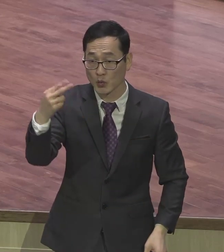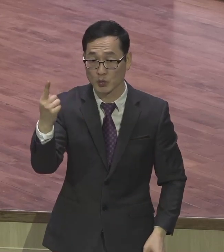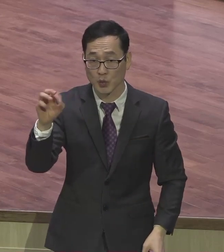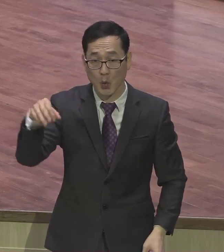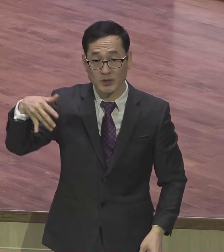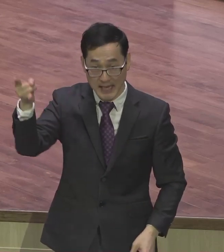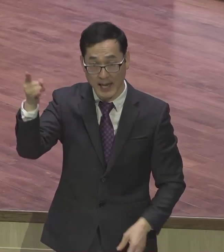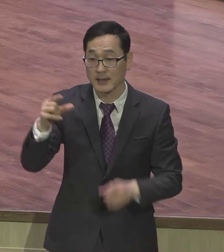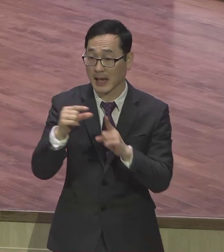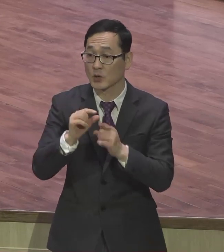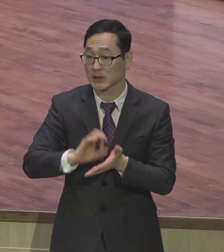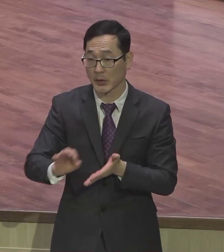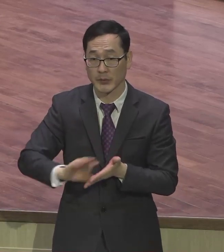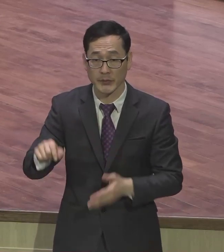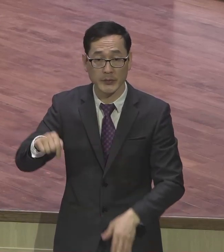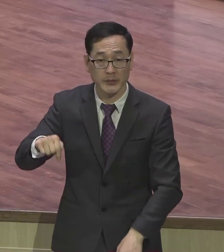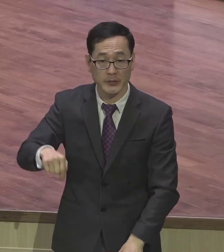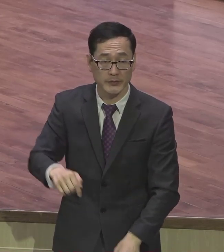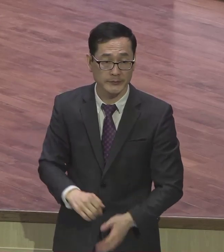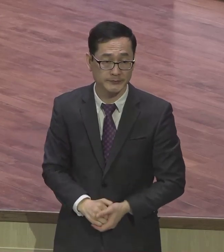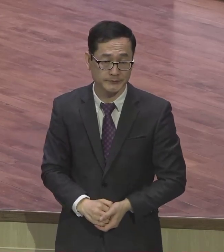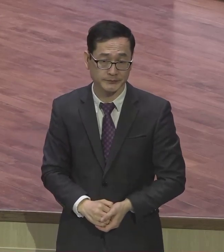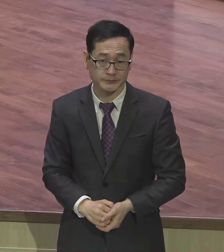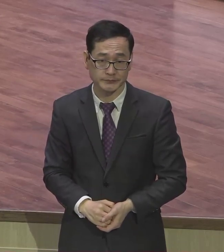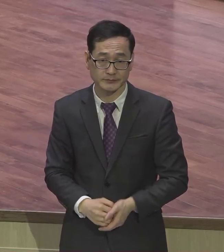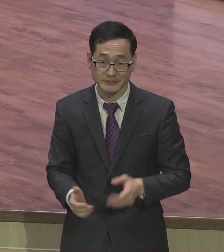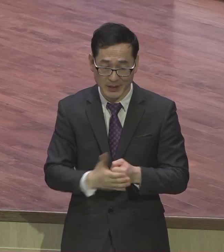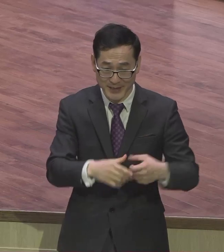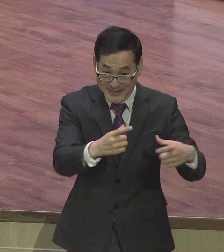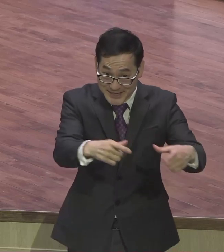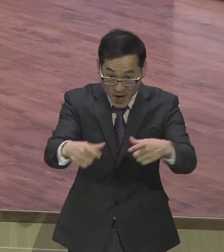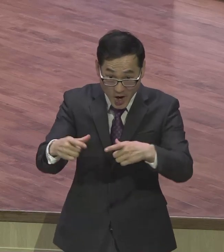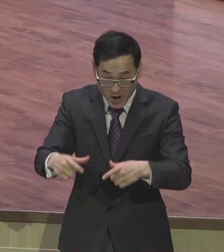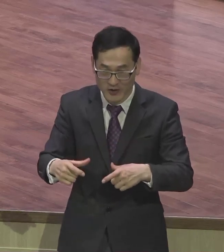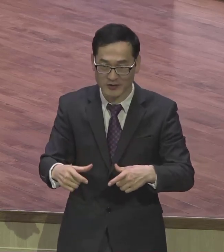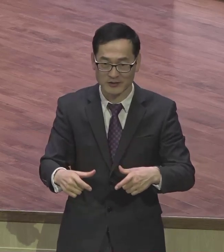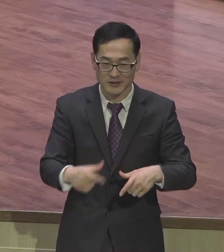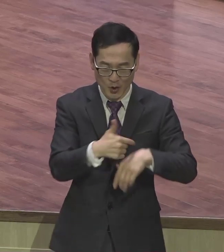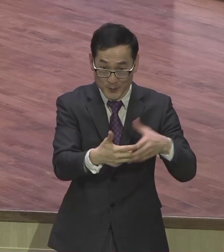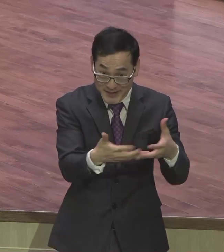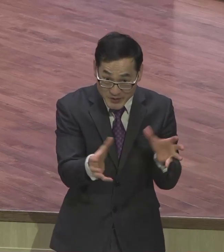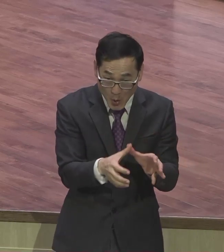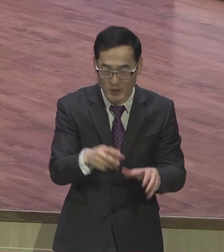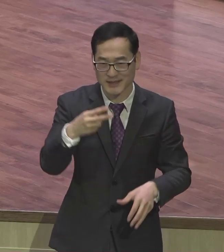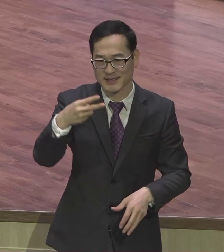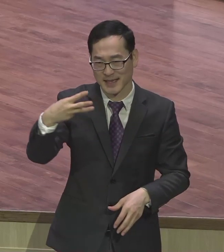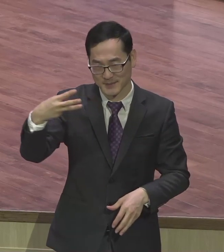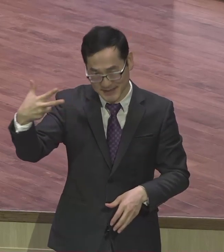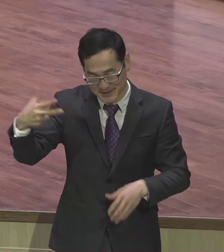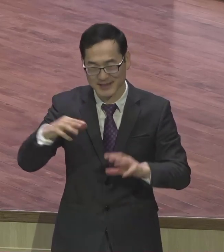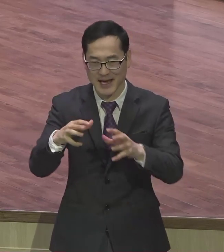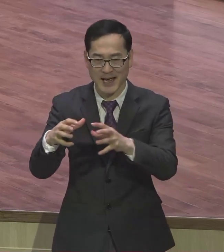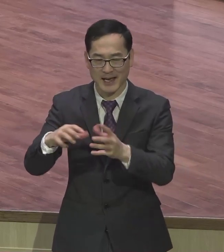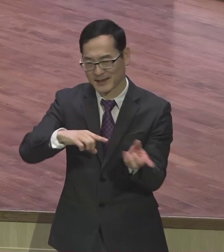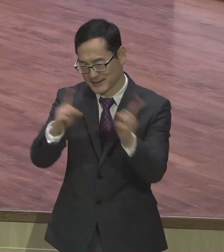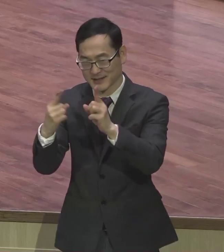공동체 같이 그래서 지역민족 이삼질나라 살리는 이 일에 우리가 믿음으로 무한도전하자